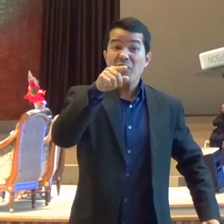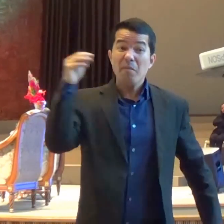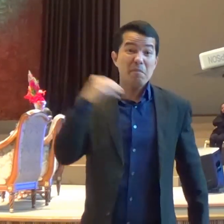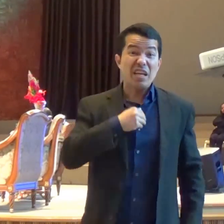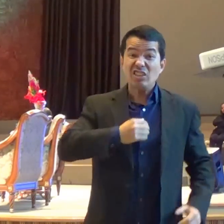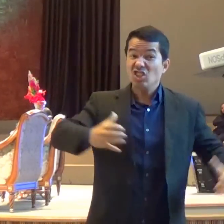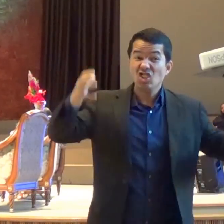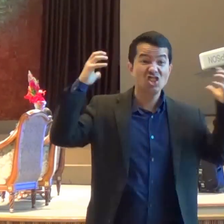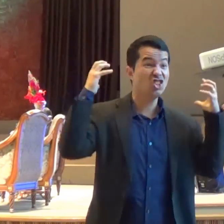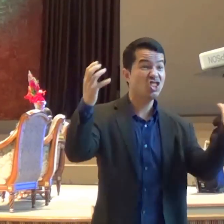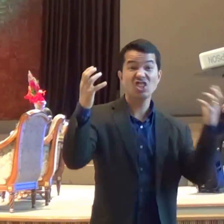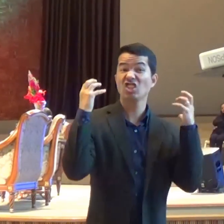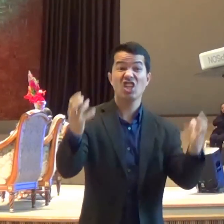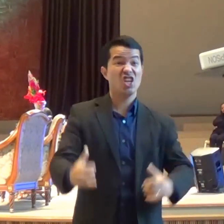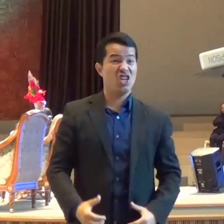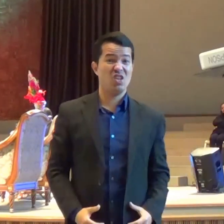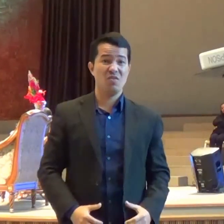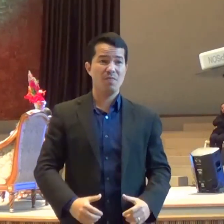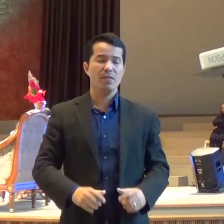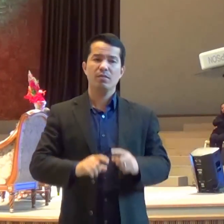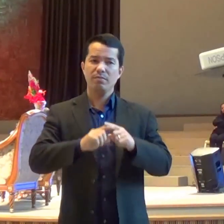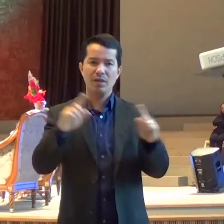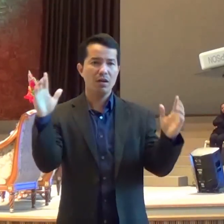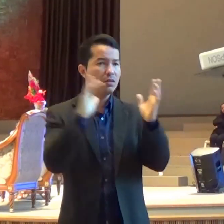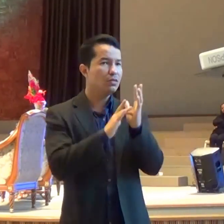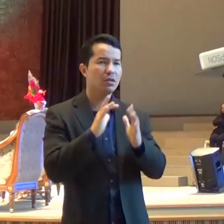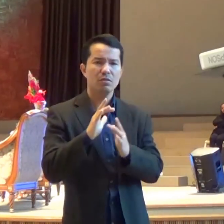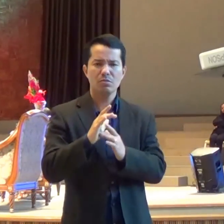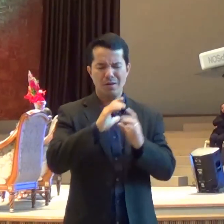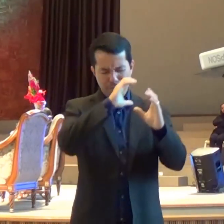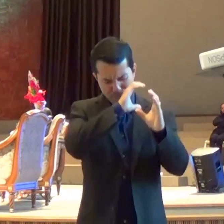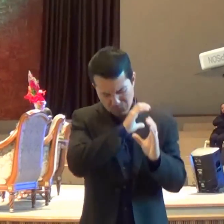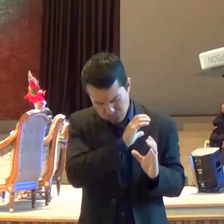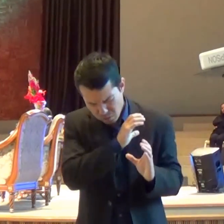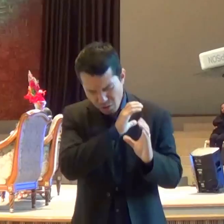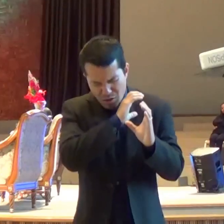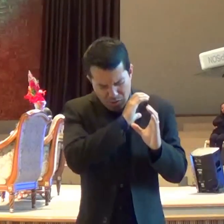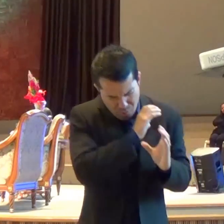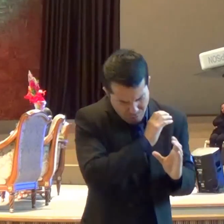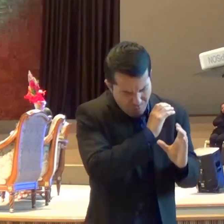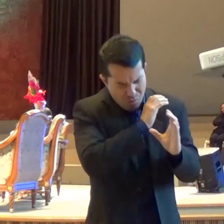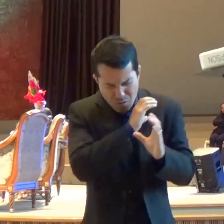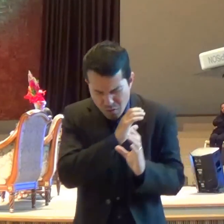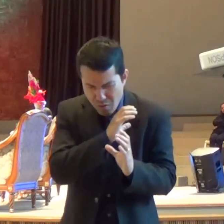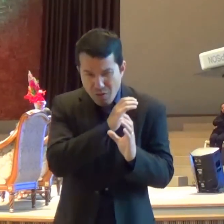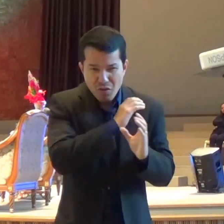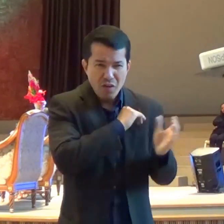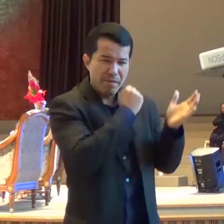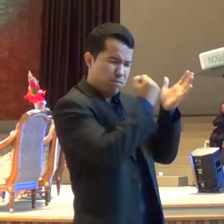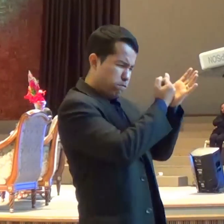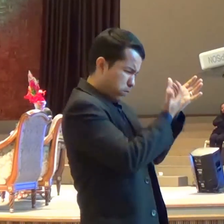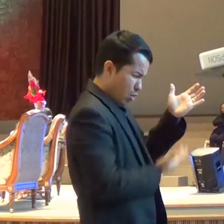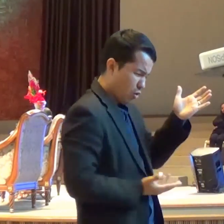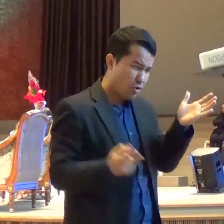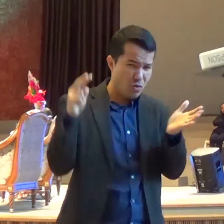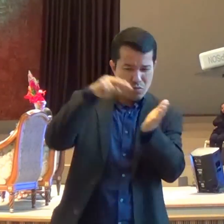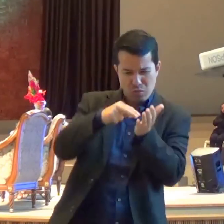dia Por causa daquilo Que Jesus fez No dia em que eu recebi Jesus como Senhor e Salvador Um milagre